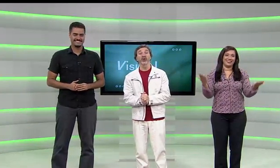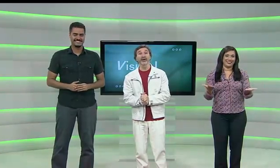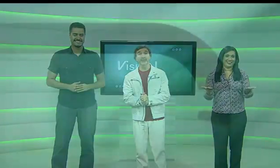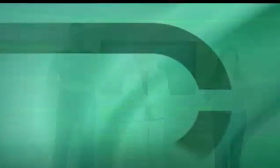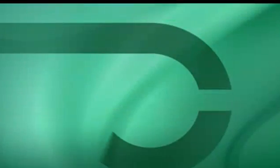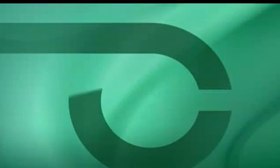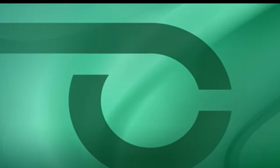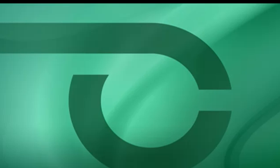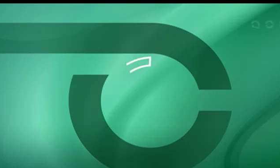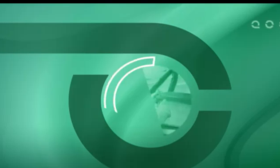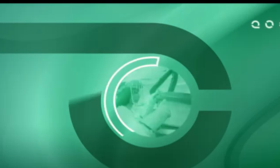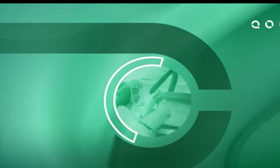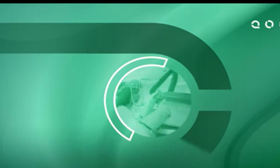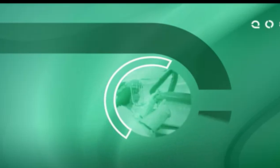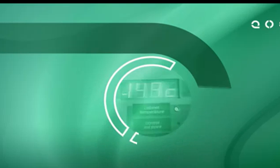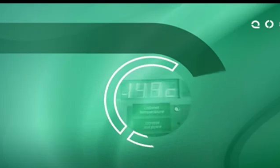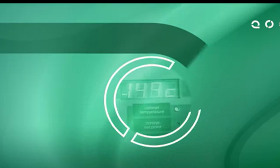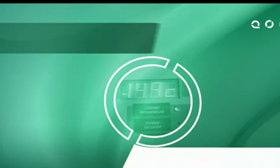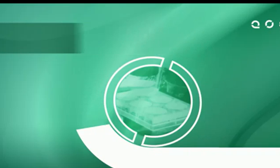começa agora.